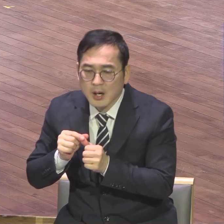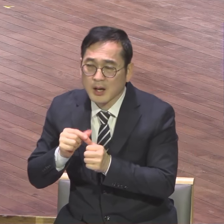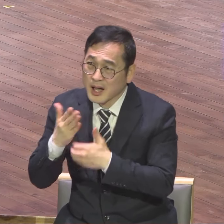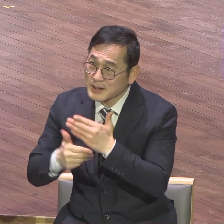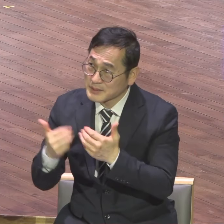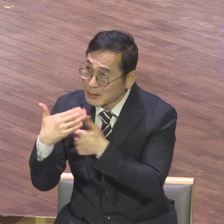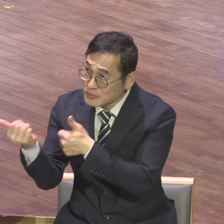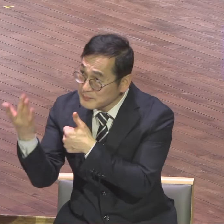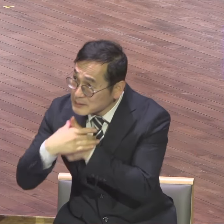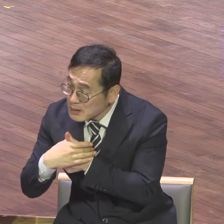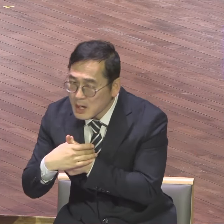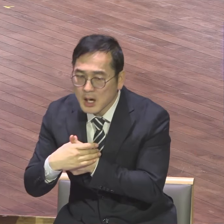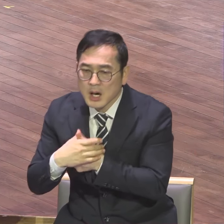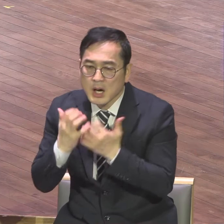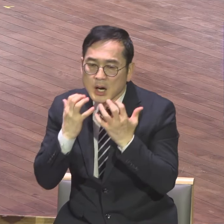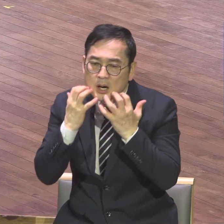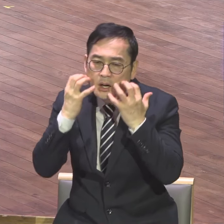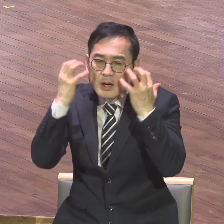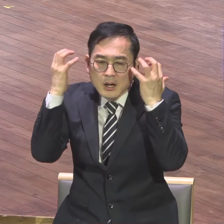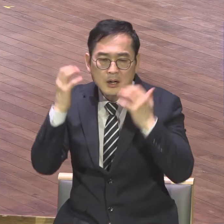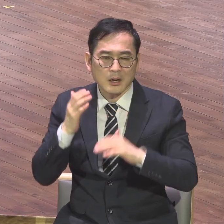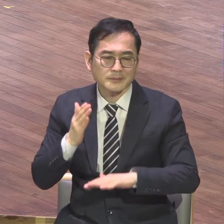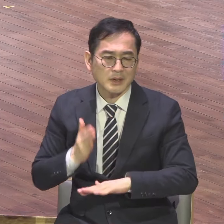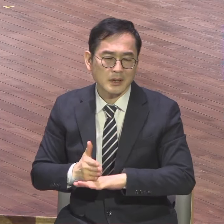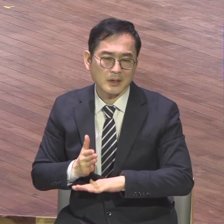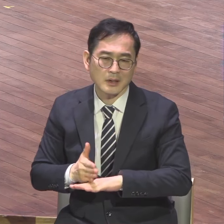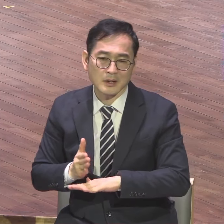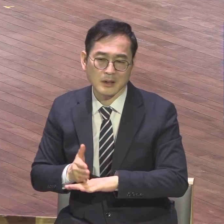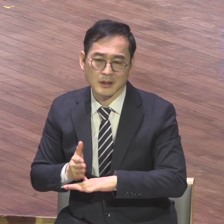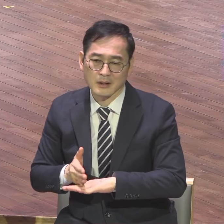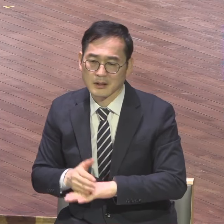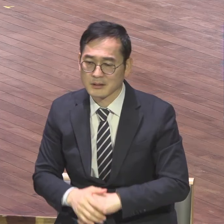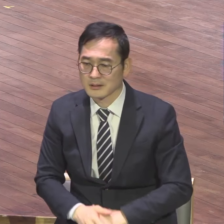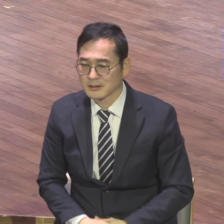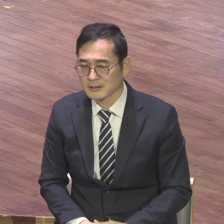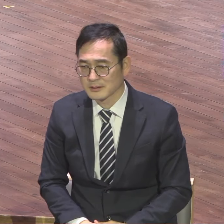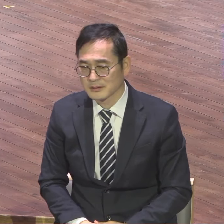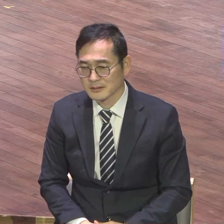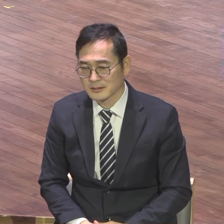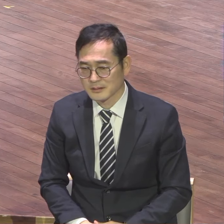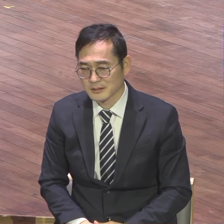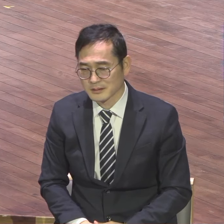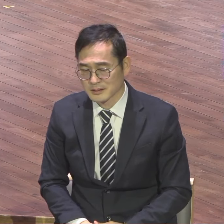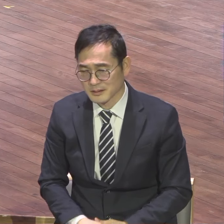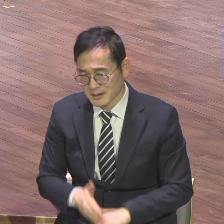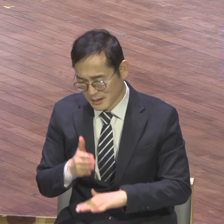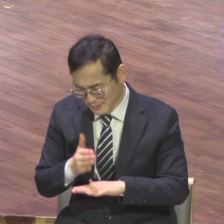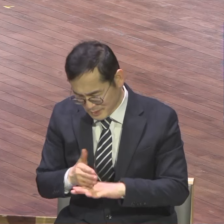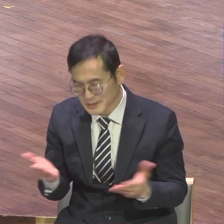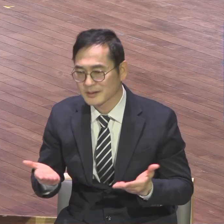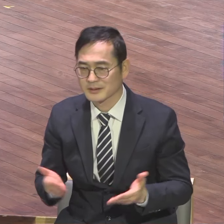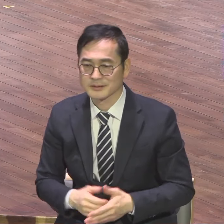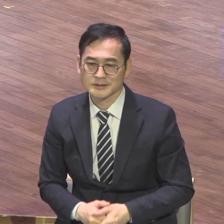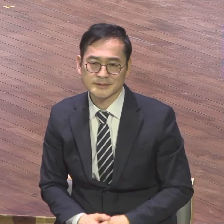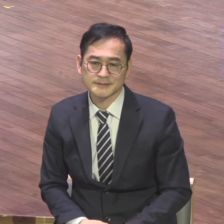자살하지만 지옥 지금 나는 캐스팅 직접 갔는데 너무 감격하네요 직분 감당하는